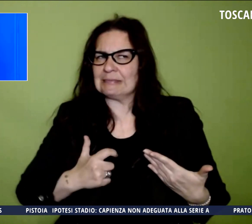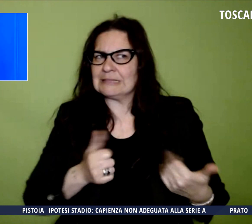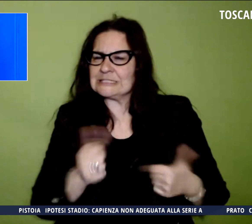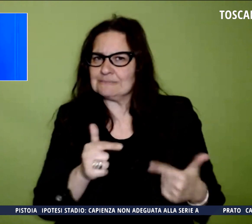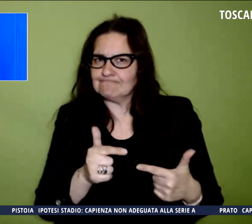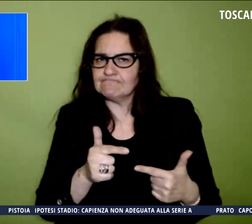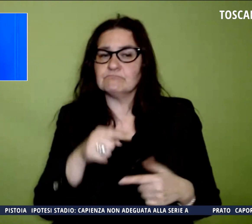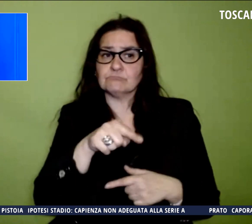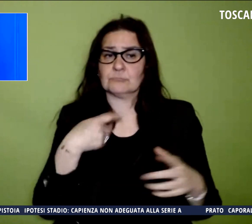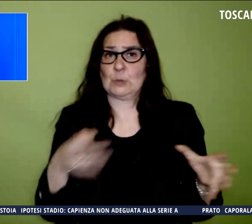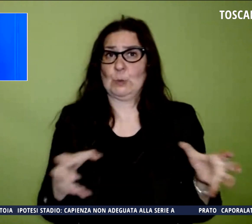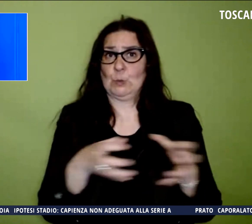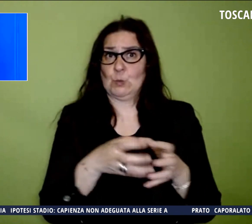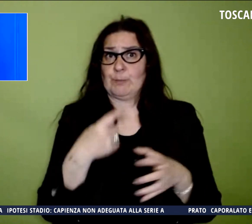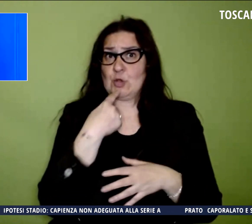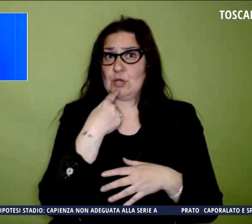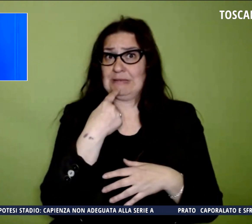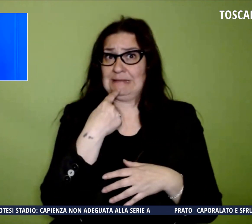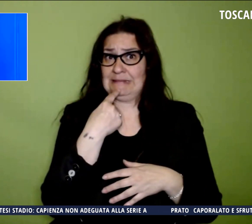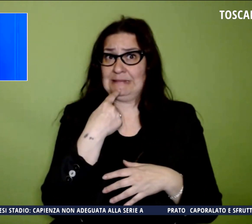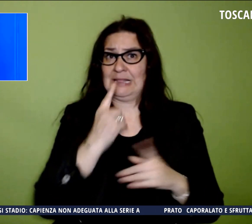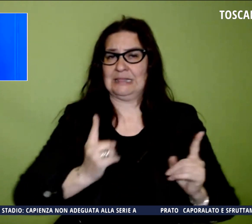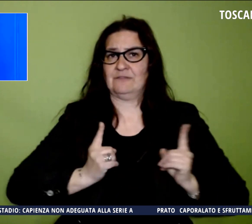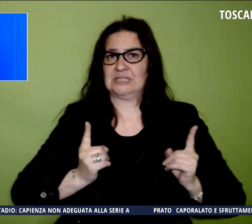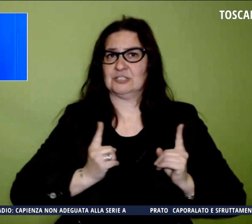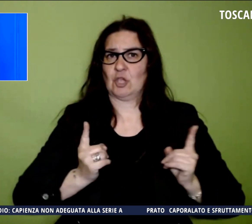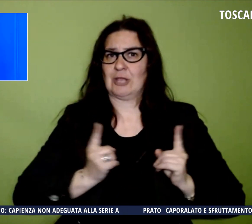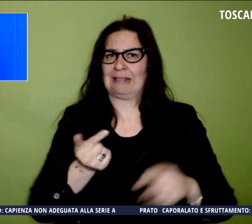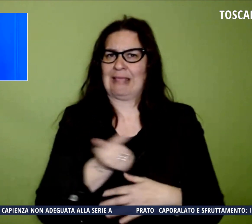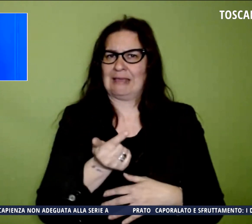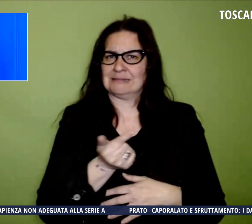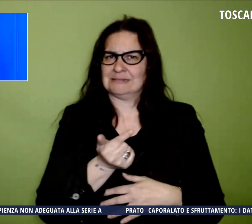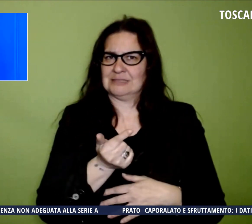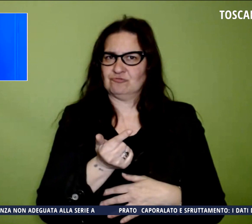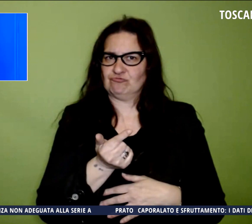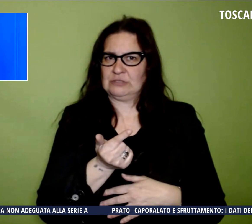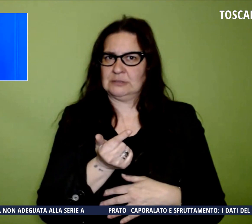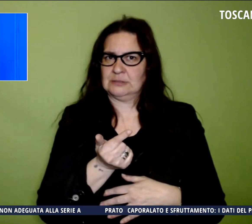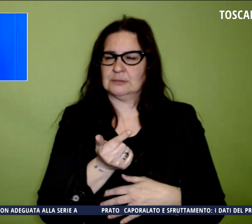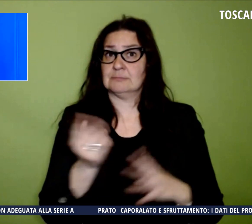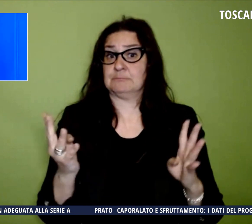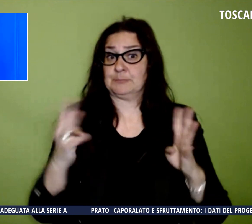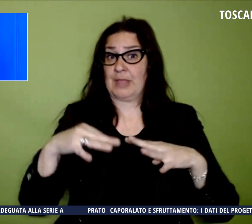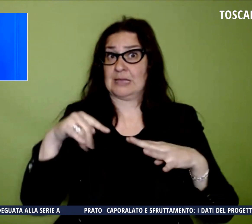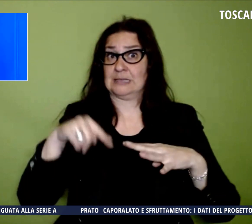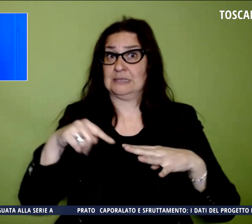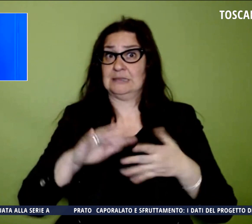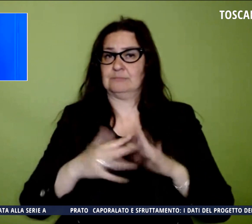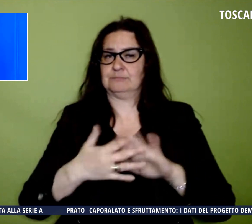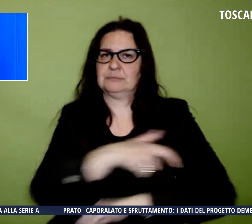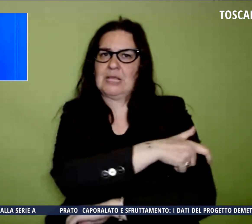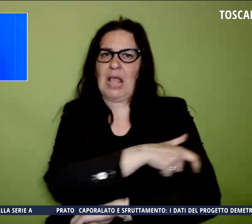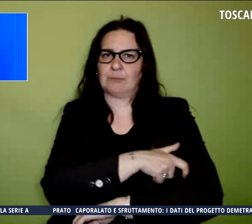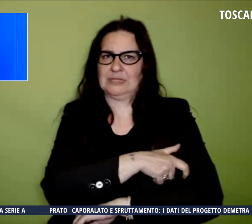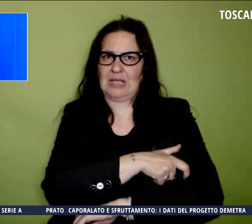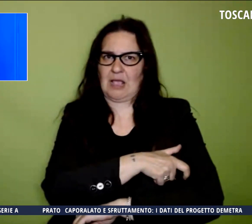anche il difensore Terzic, che a Milano con tutta probabilità prenderà il posto di Capitan Biraghi. Niente da